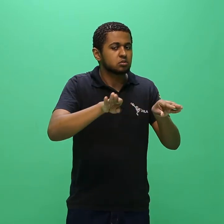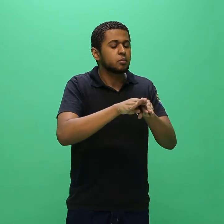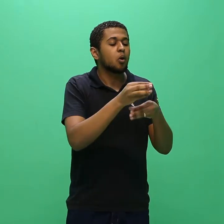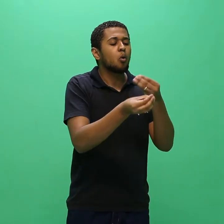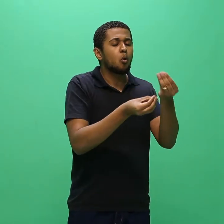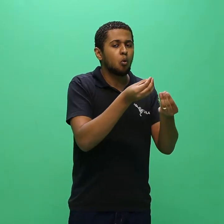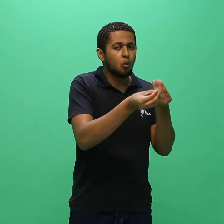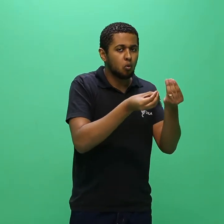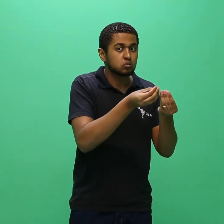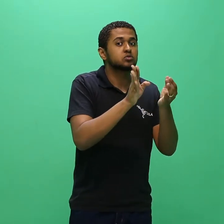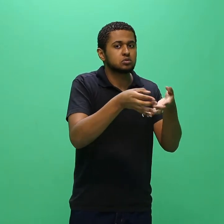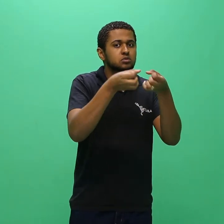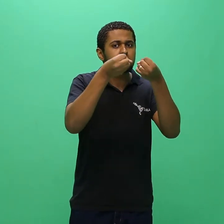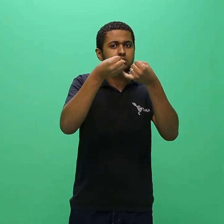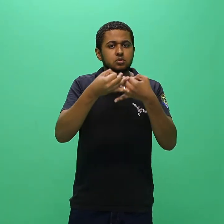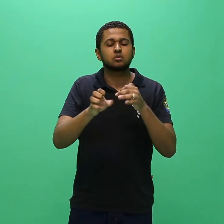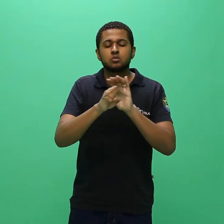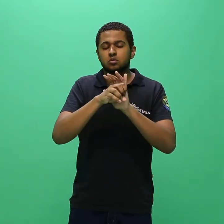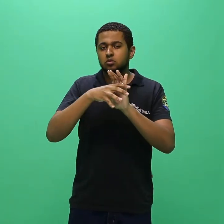pelo edital do referido resultado.